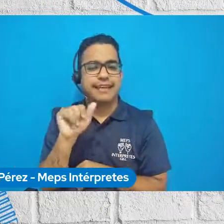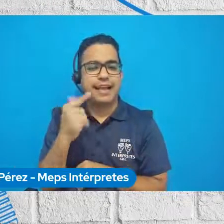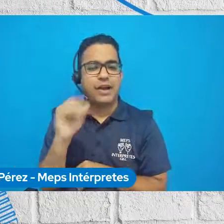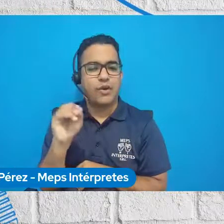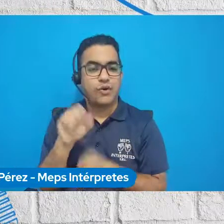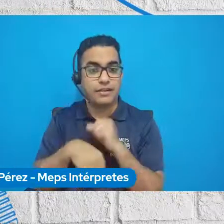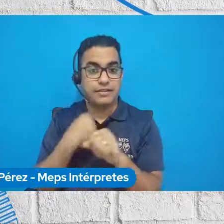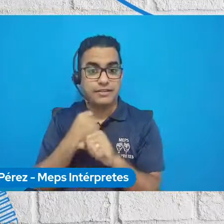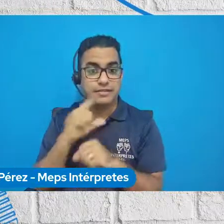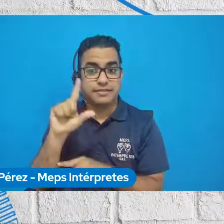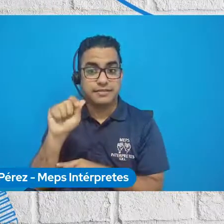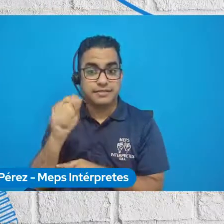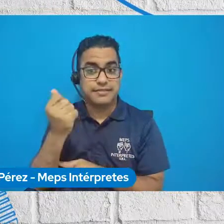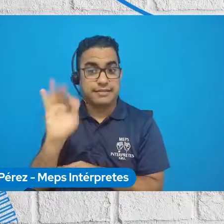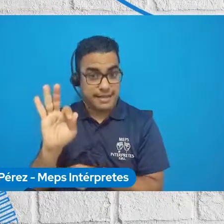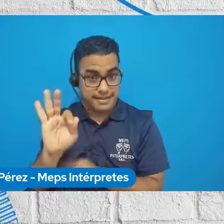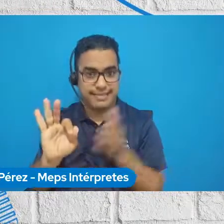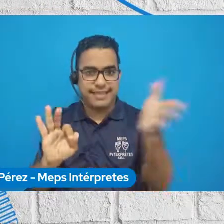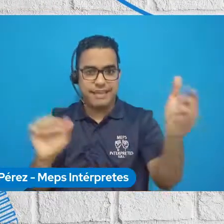el 2019.